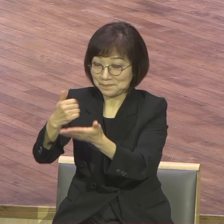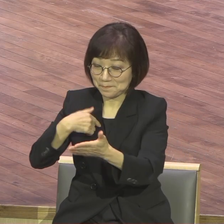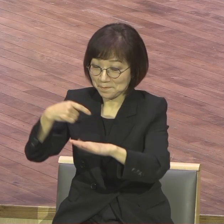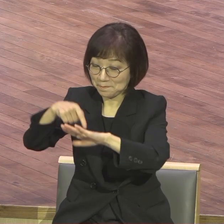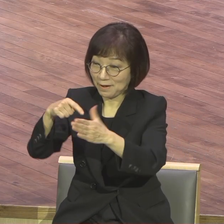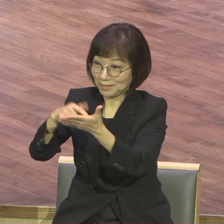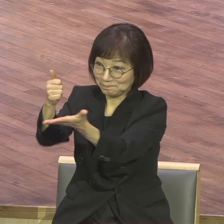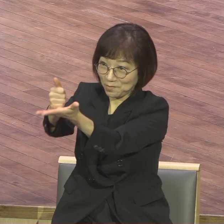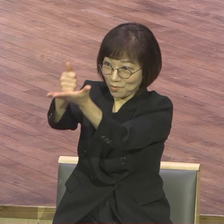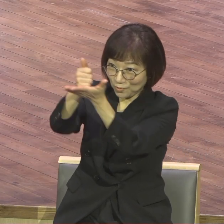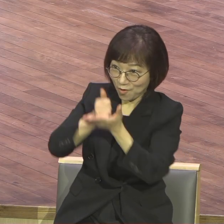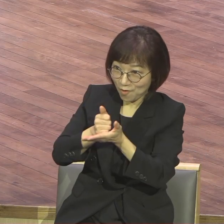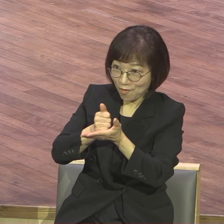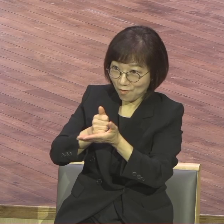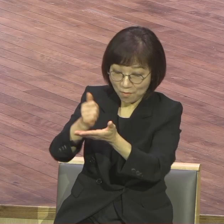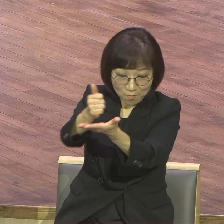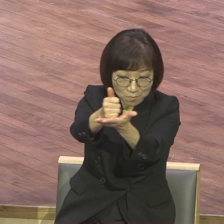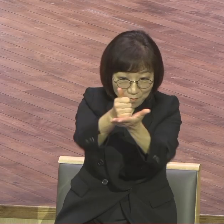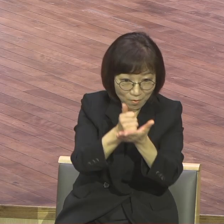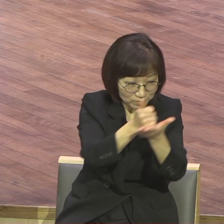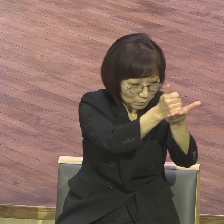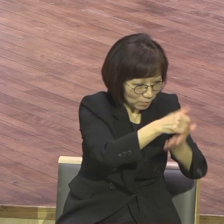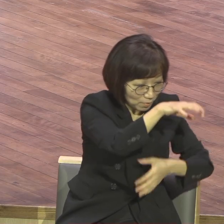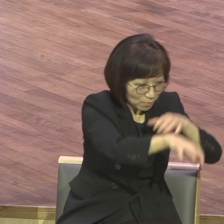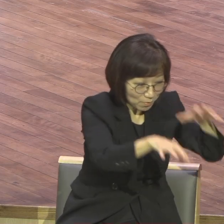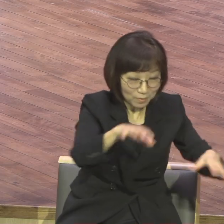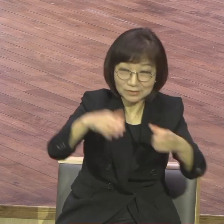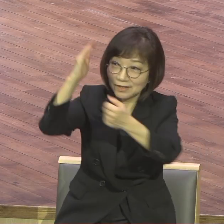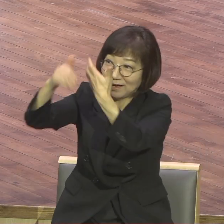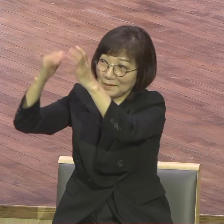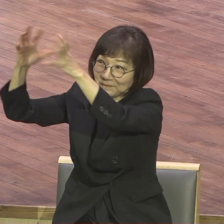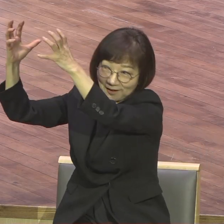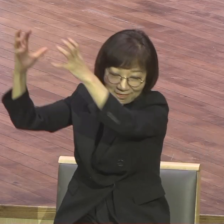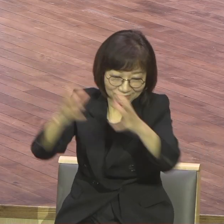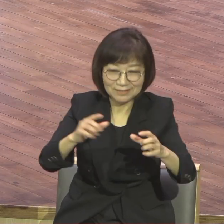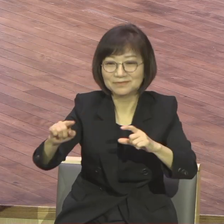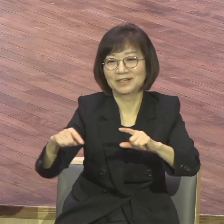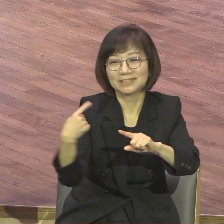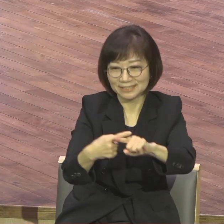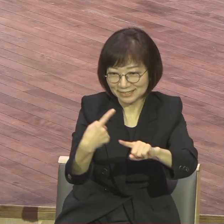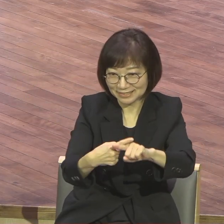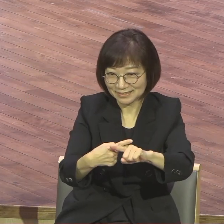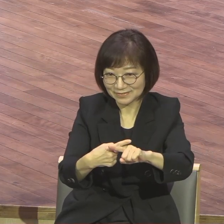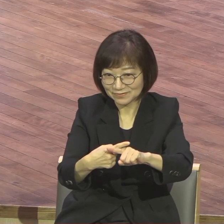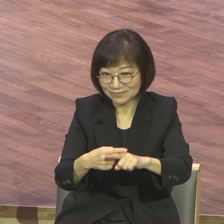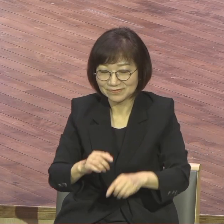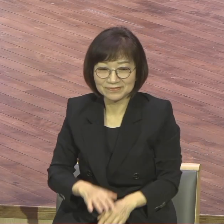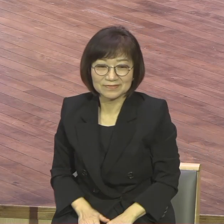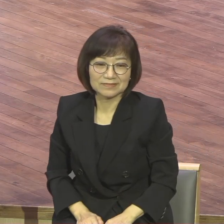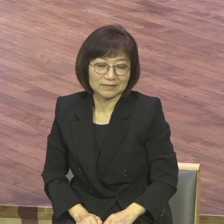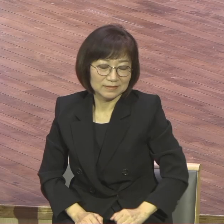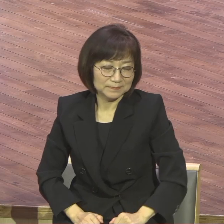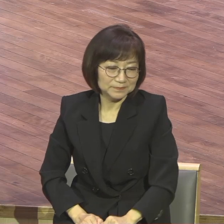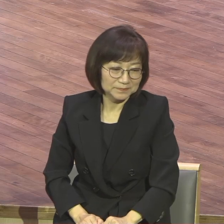나라. 그 결과 우리는 늘 무슨 믿음까지 살아야 되느냐. 지금은 비록